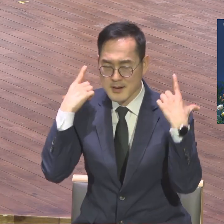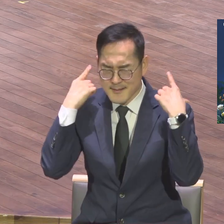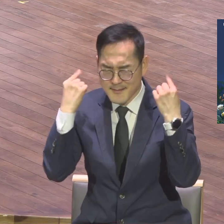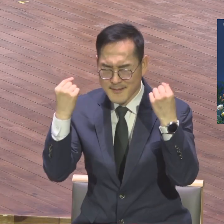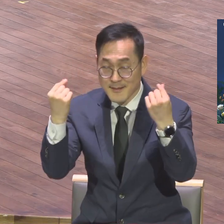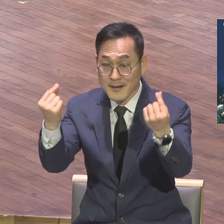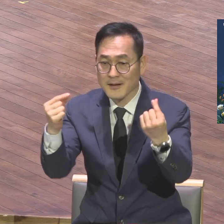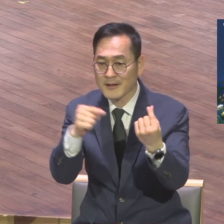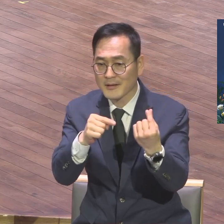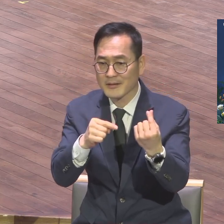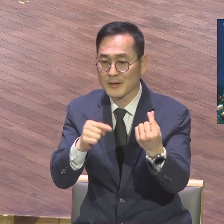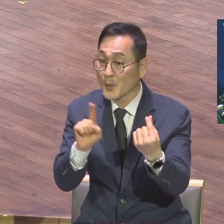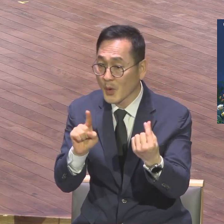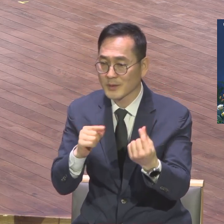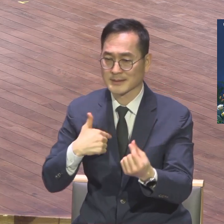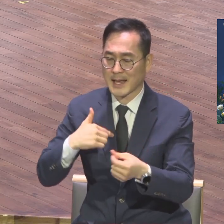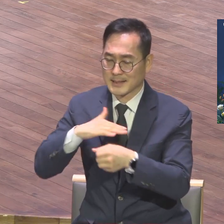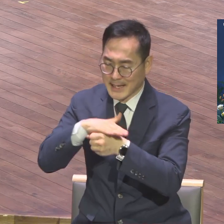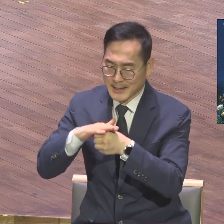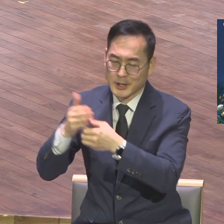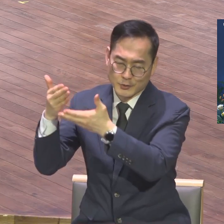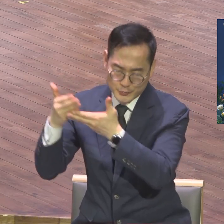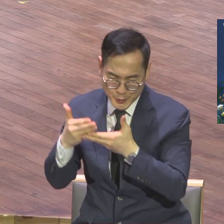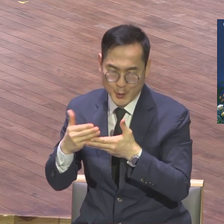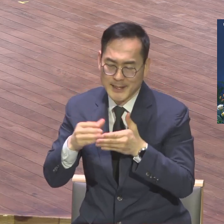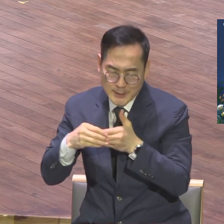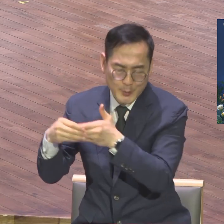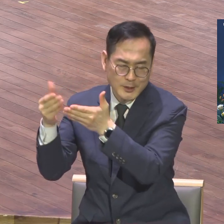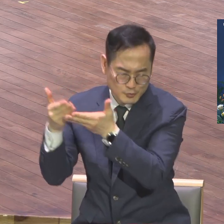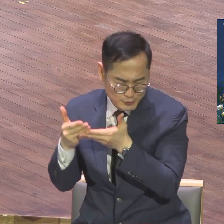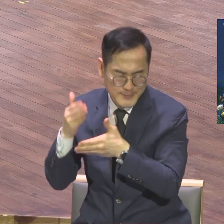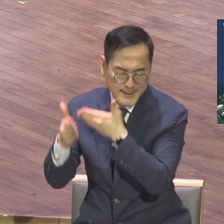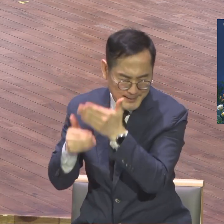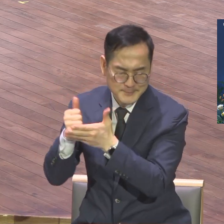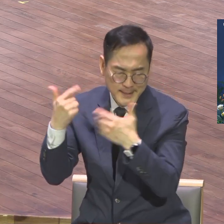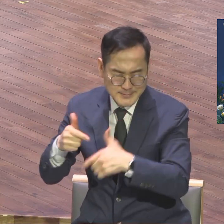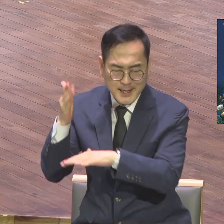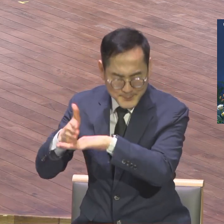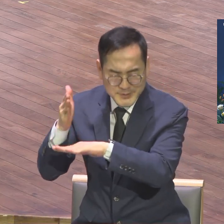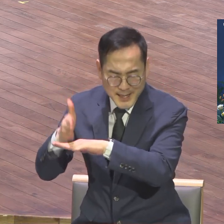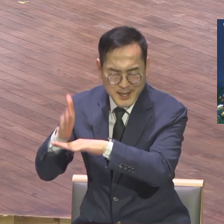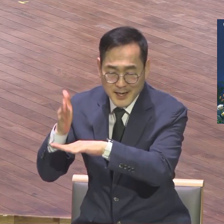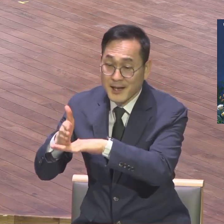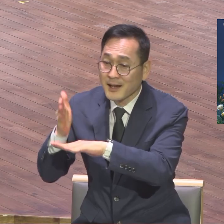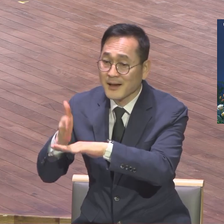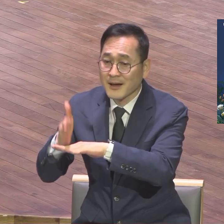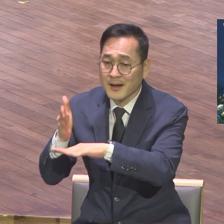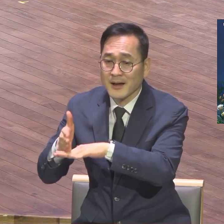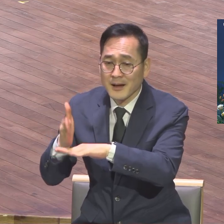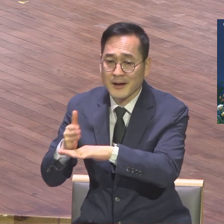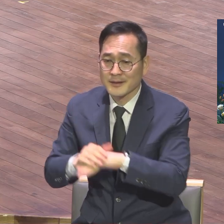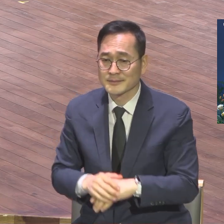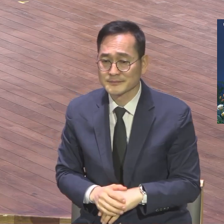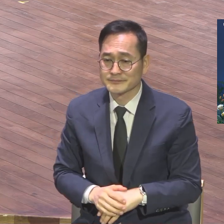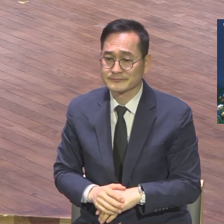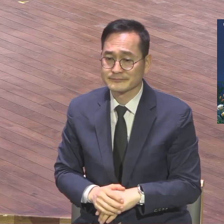인도해 주실 성삼의 하나님 날마다 감상하며 역동적인 그런 삶을 살게 하야